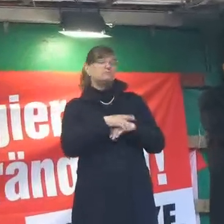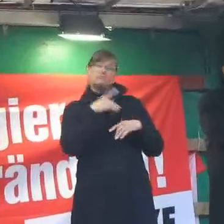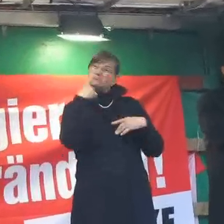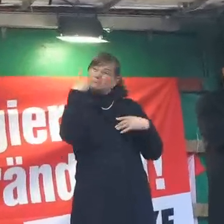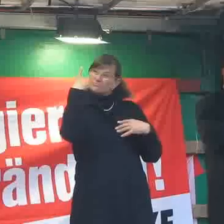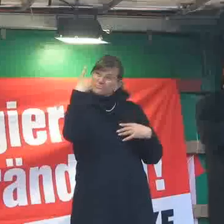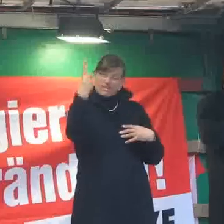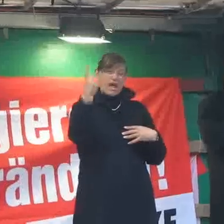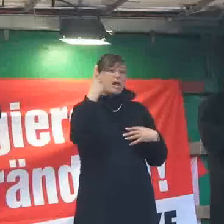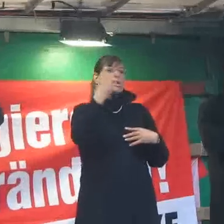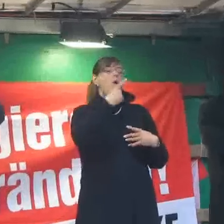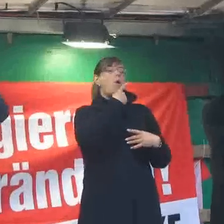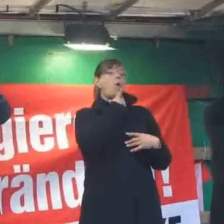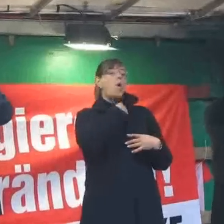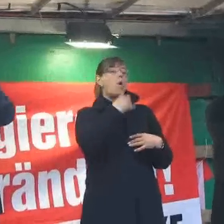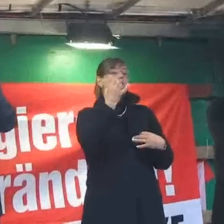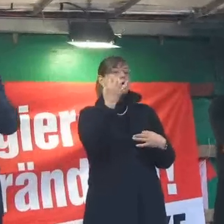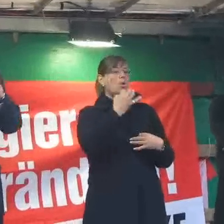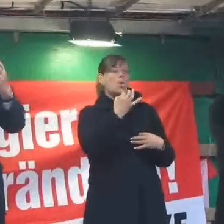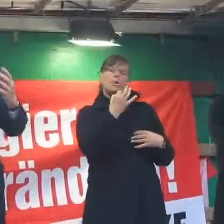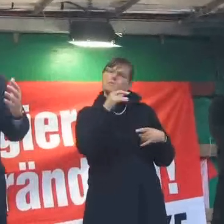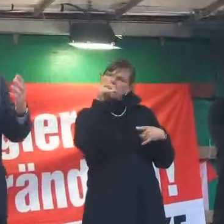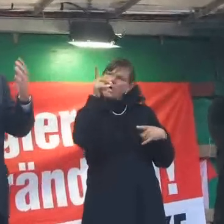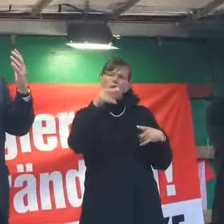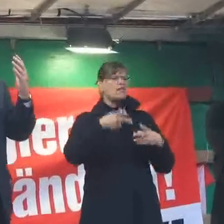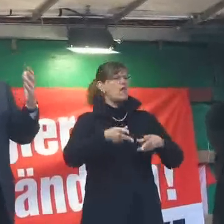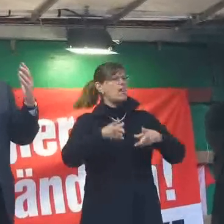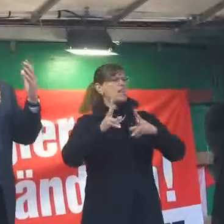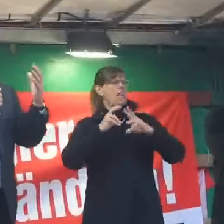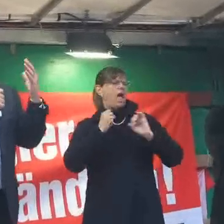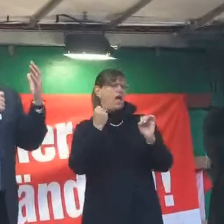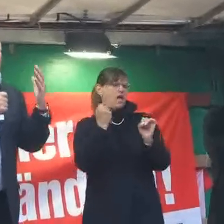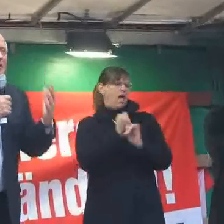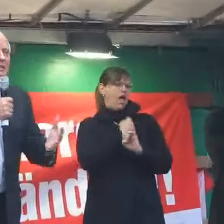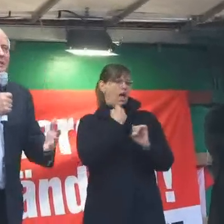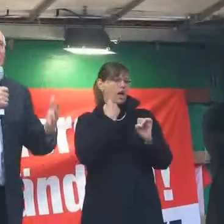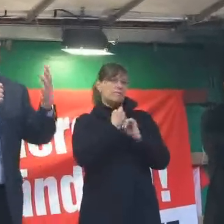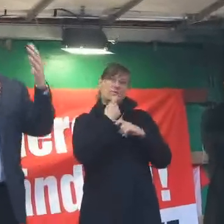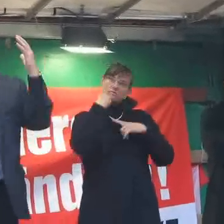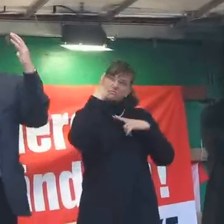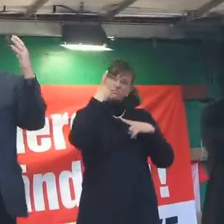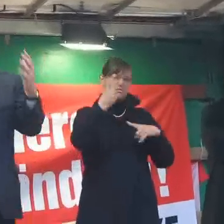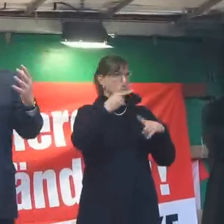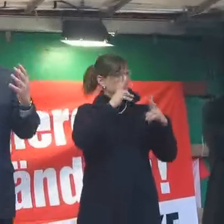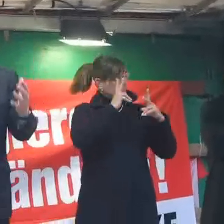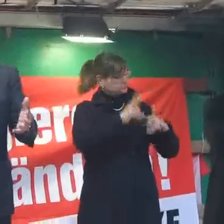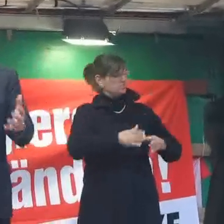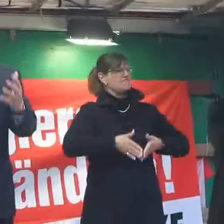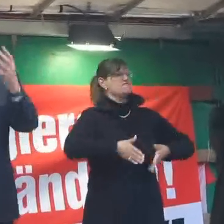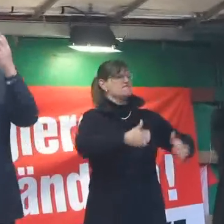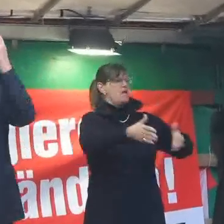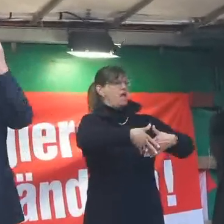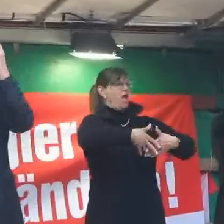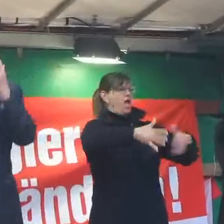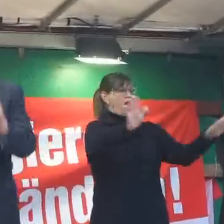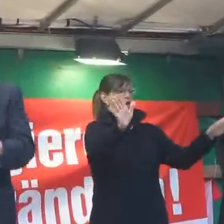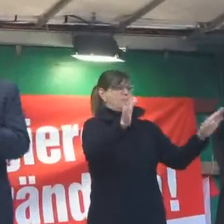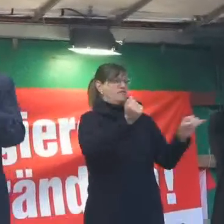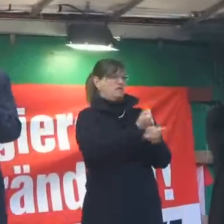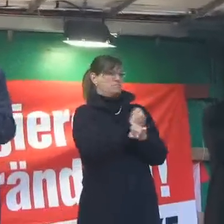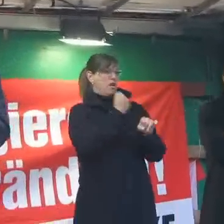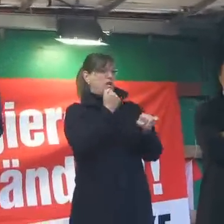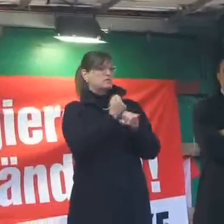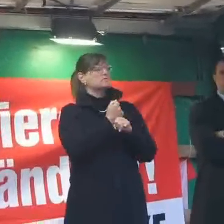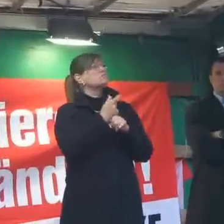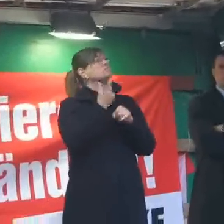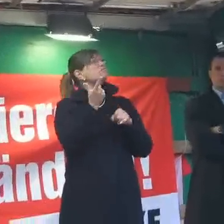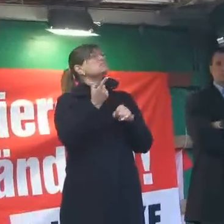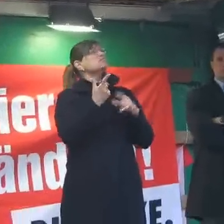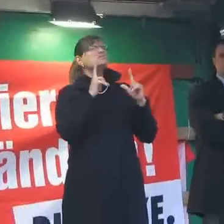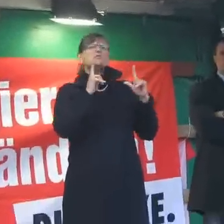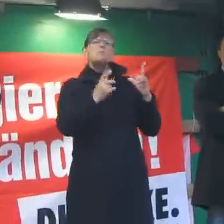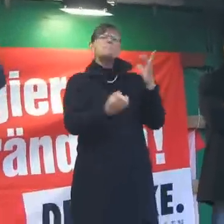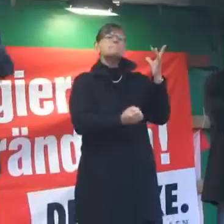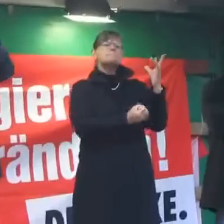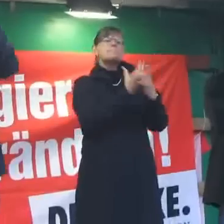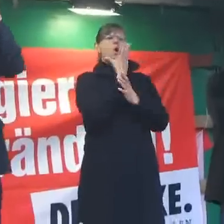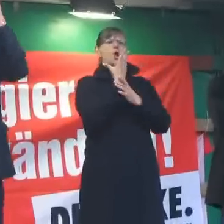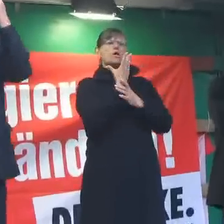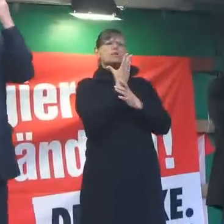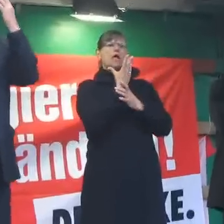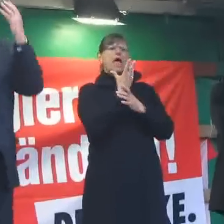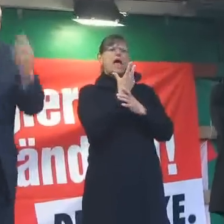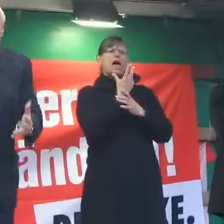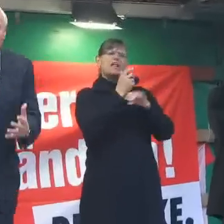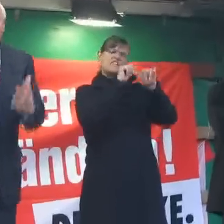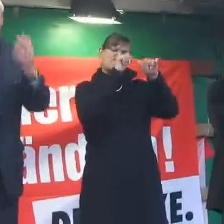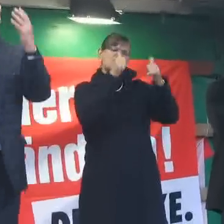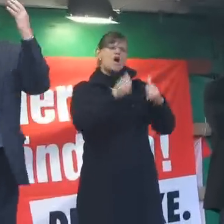Leiharbeit Tür und Tor geöffnet. Das dürfen Sie nicht vergessen. Denn Leiharbeit ist eine moderne Form der Sklavenarbeit. Und